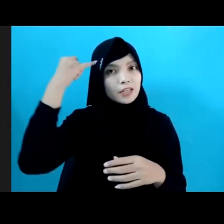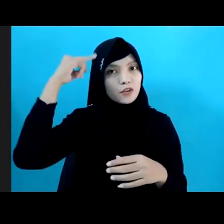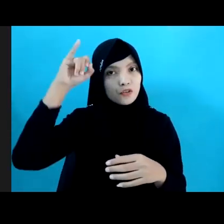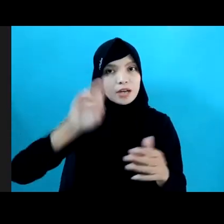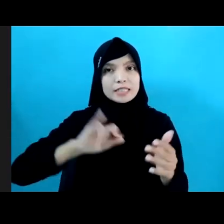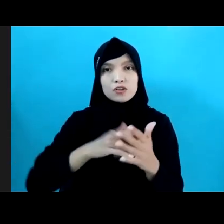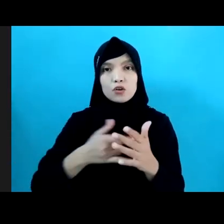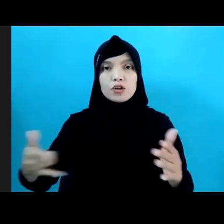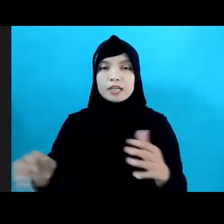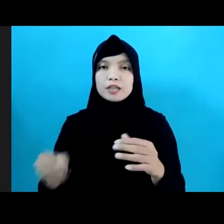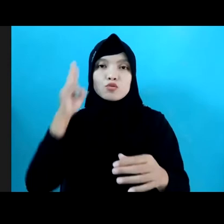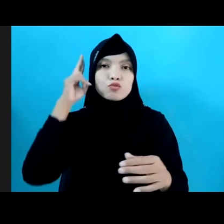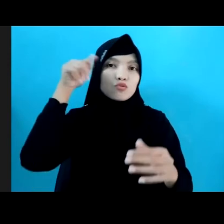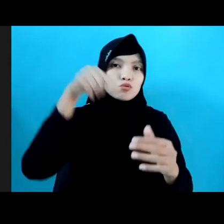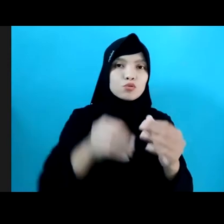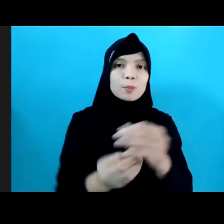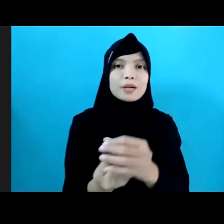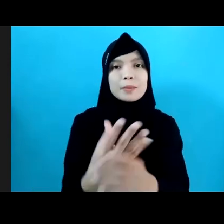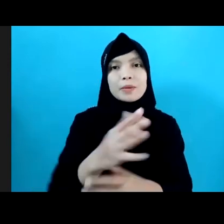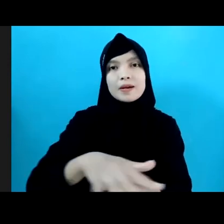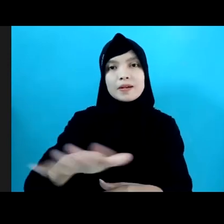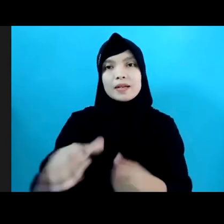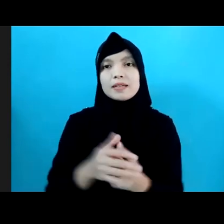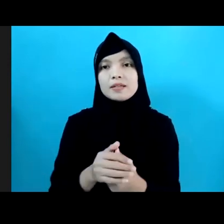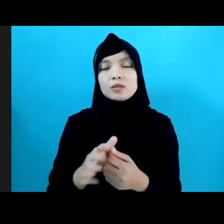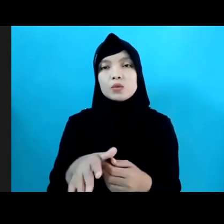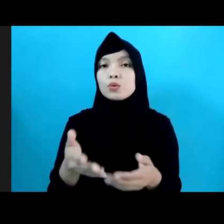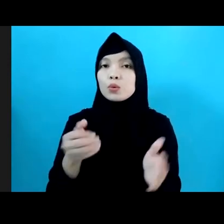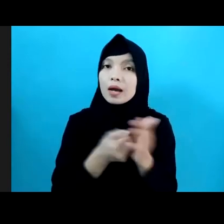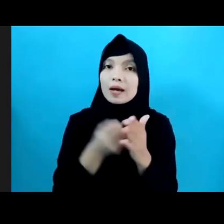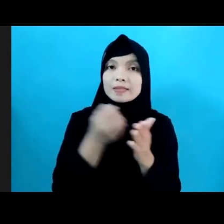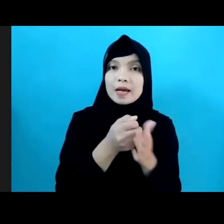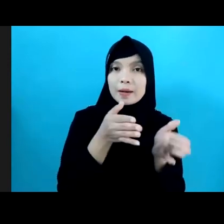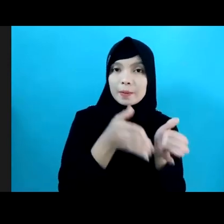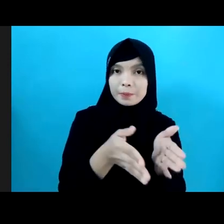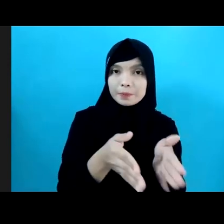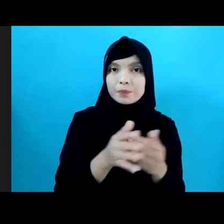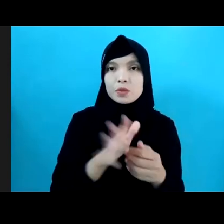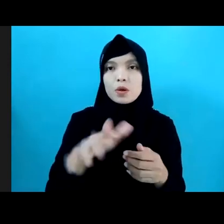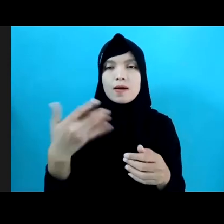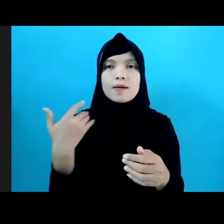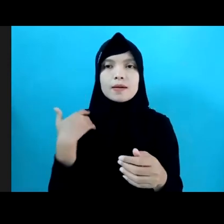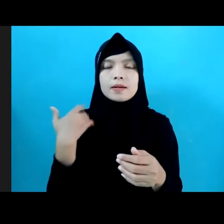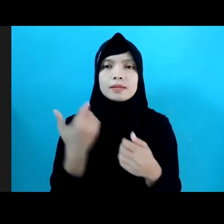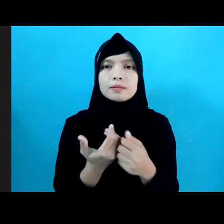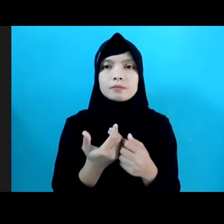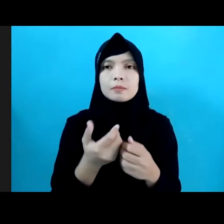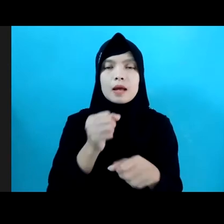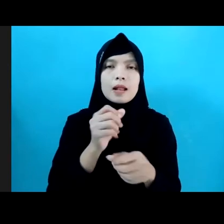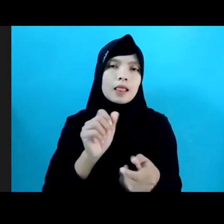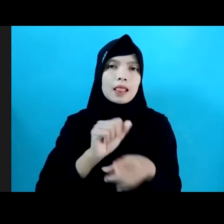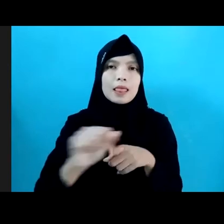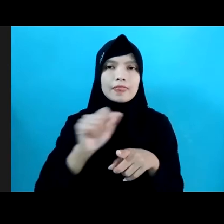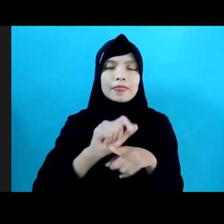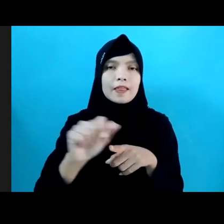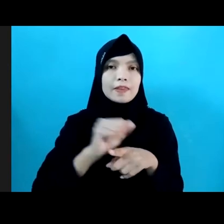perkembangan anak dan pada sesi paralel kita juga akan menampilkan best practice terkait 5 tematik program Save